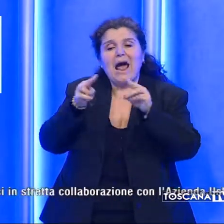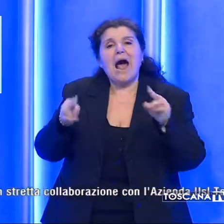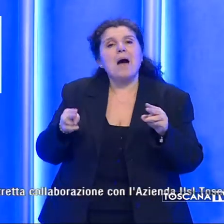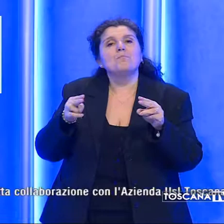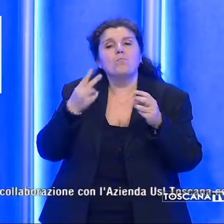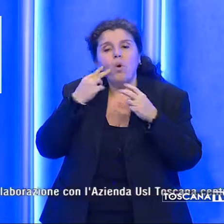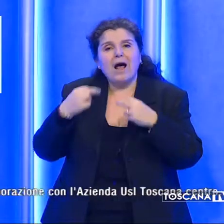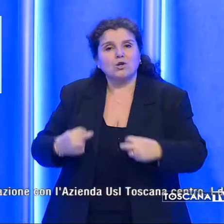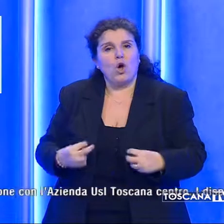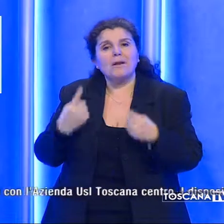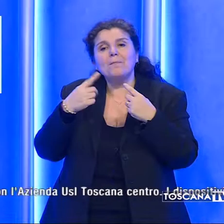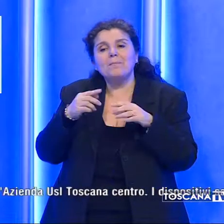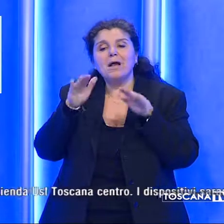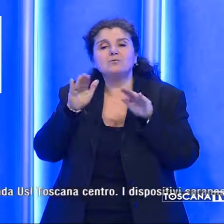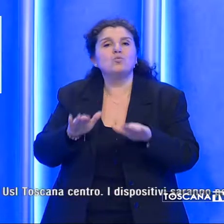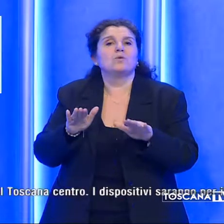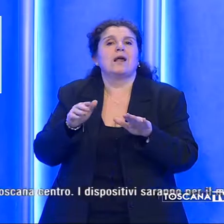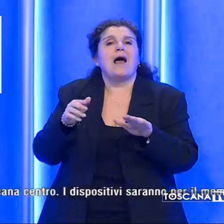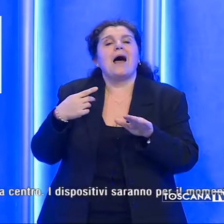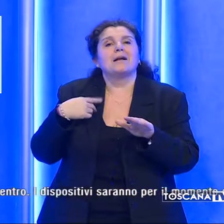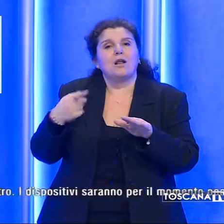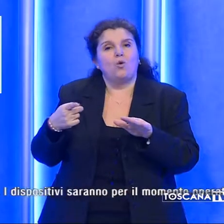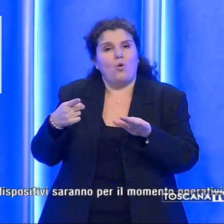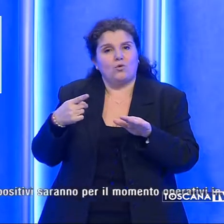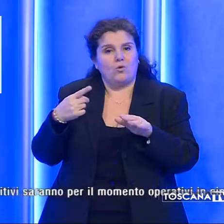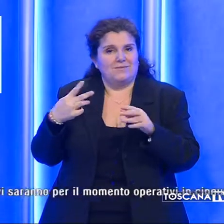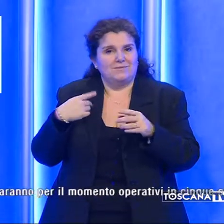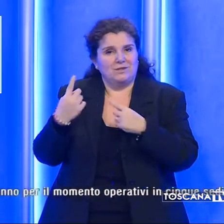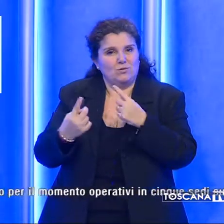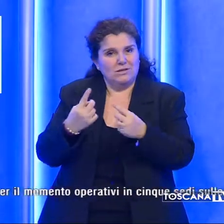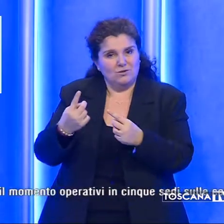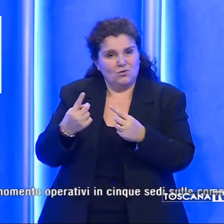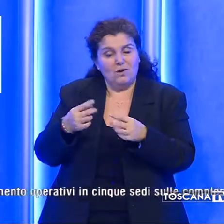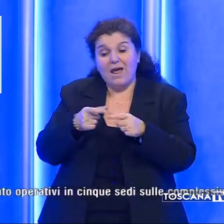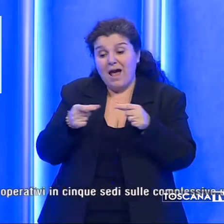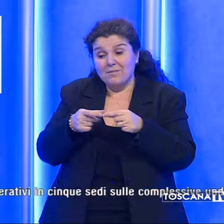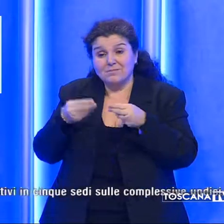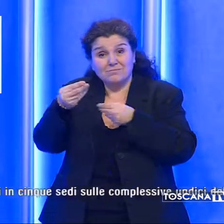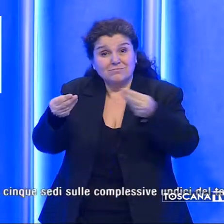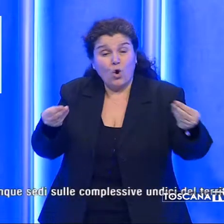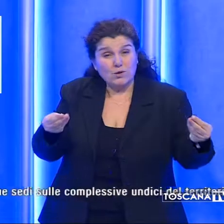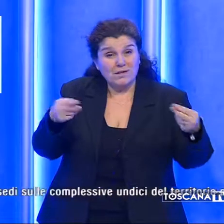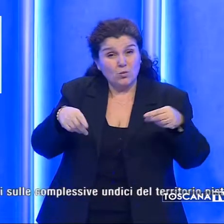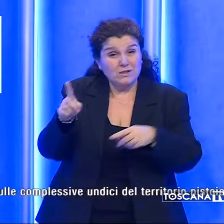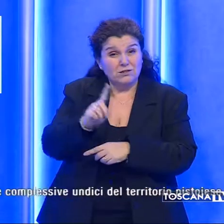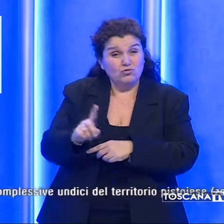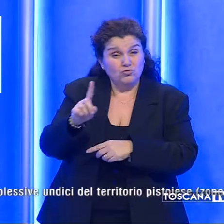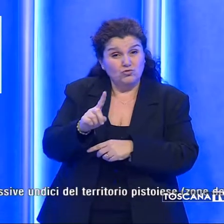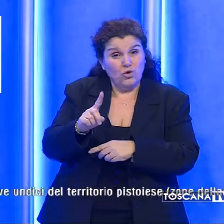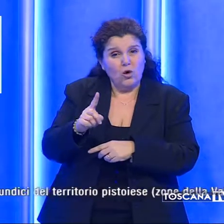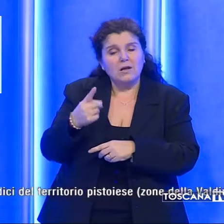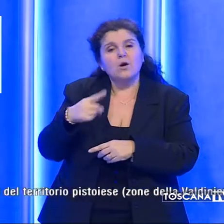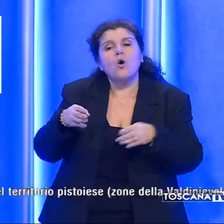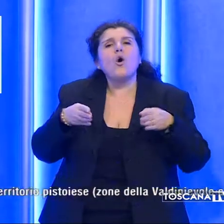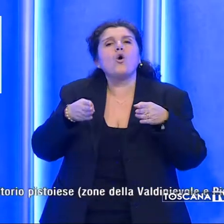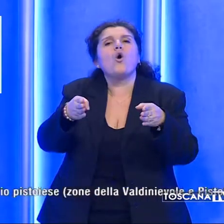per tutelare la loro incolumità. Gli apparecchi sono stati consegnati in questi giorni nell'ambito di un